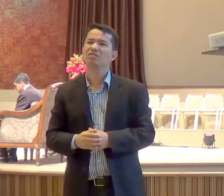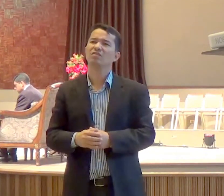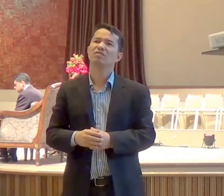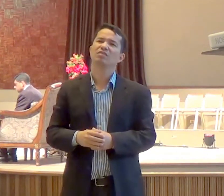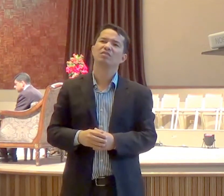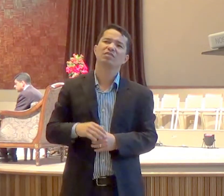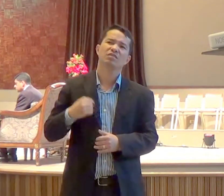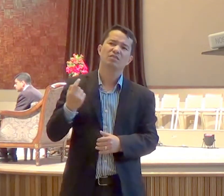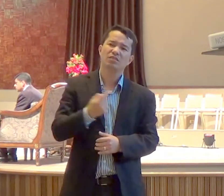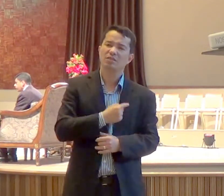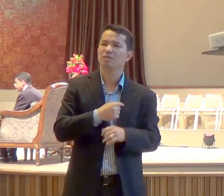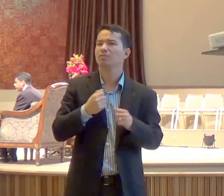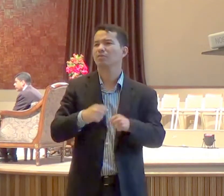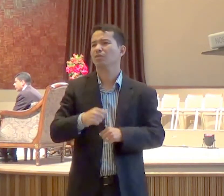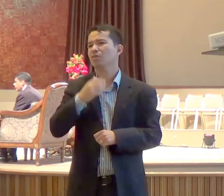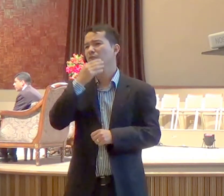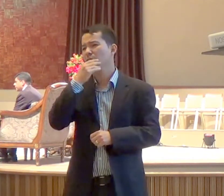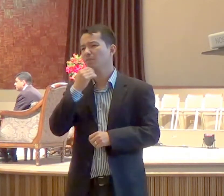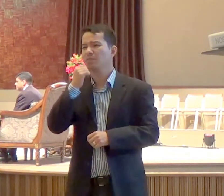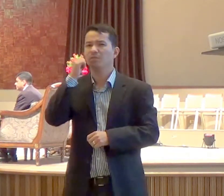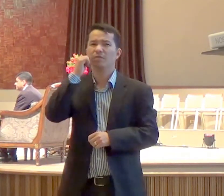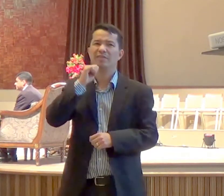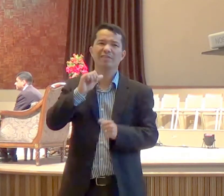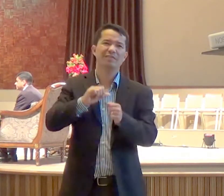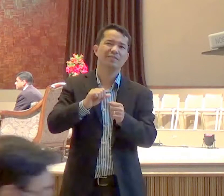homens e mulheres, que tem feito, esta nação, morrer,